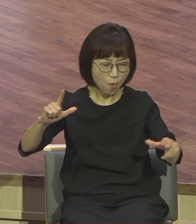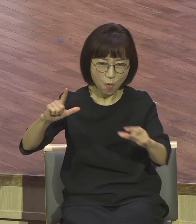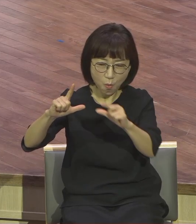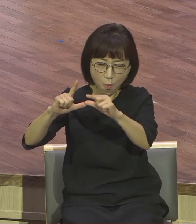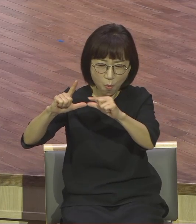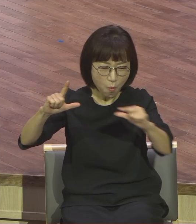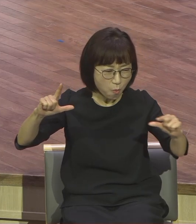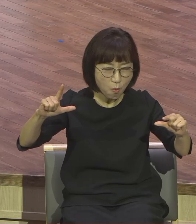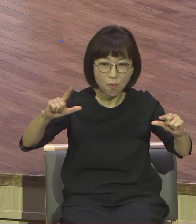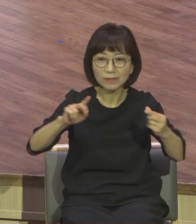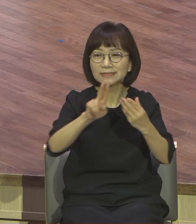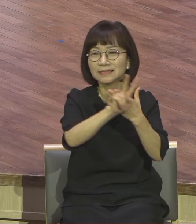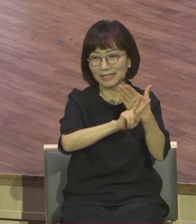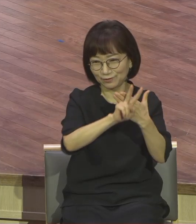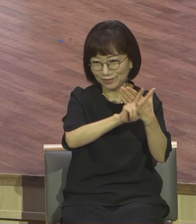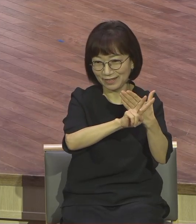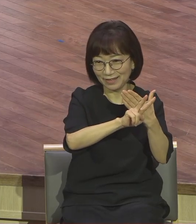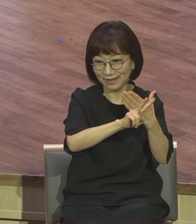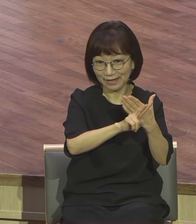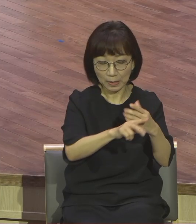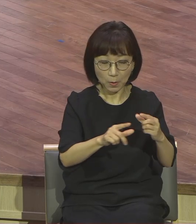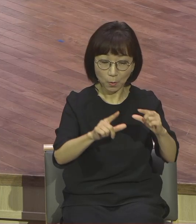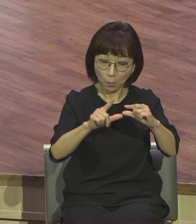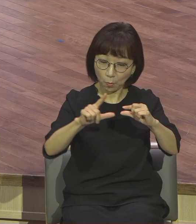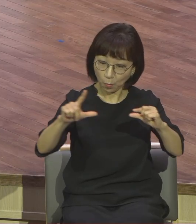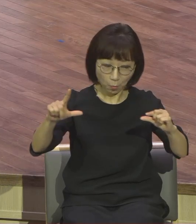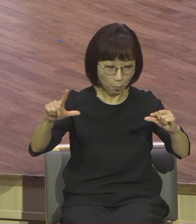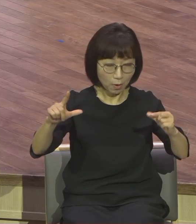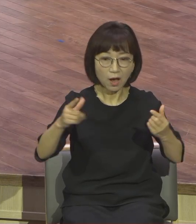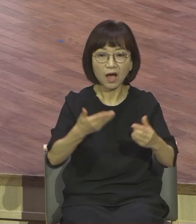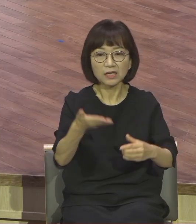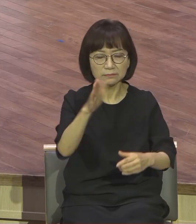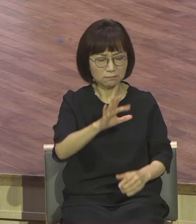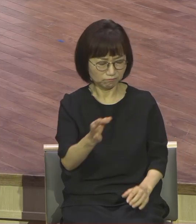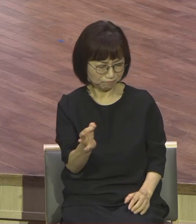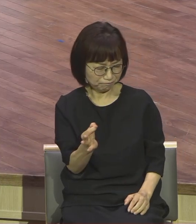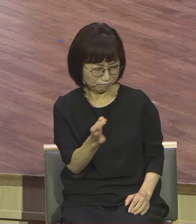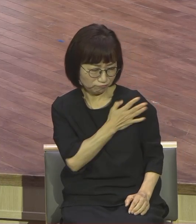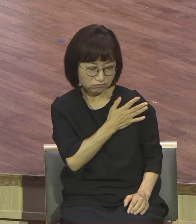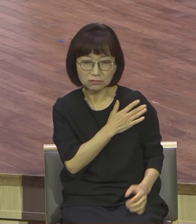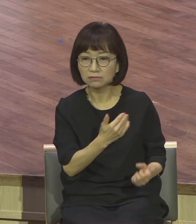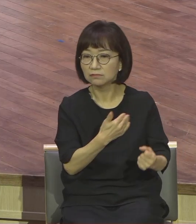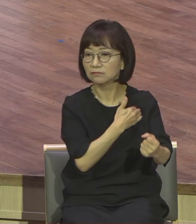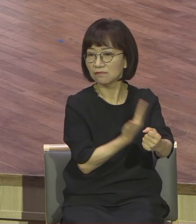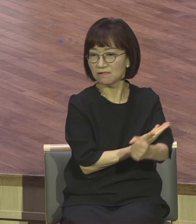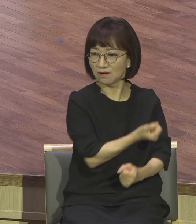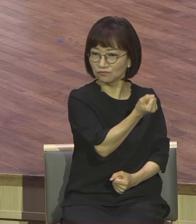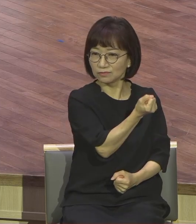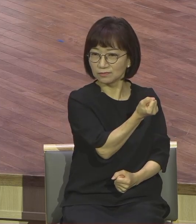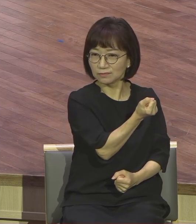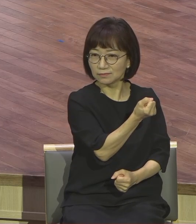부와 권력을 장악한 집단이었어요. 이들은 로마의 권력과 결타해가지고